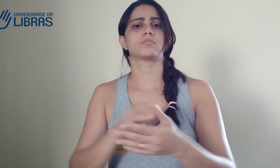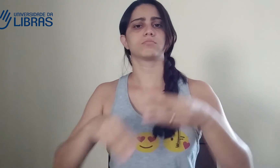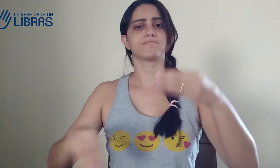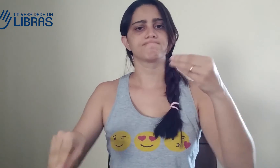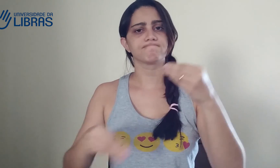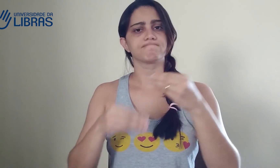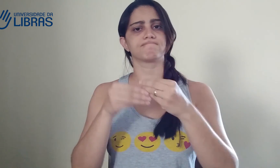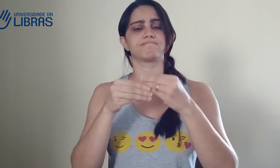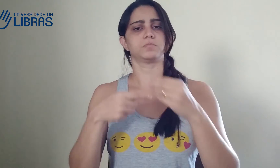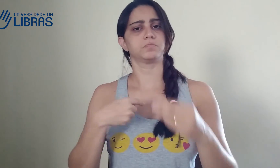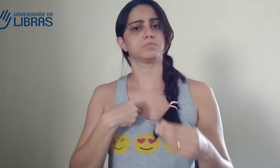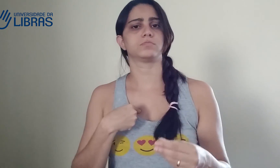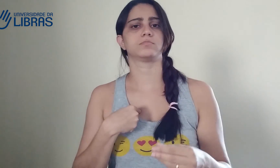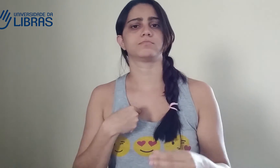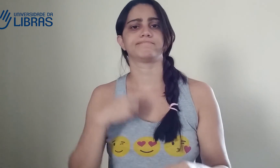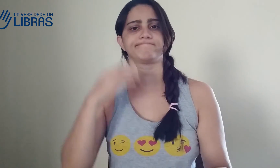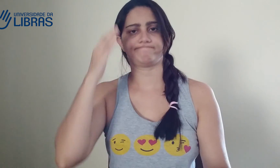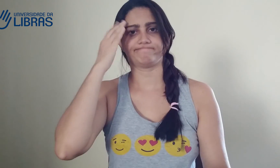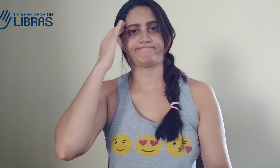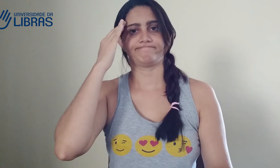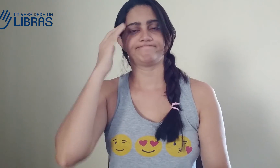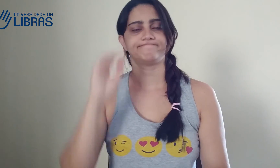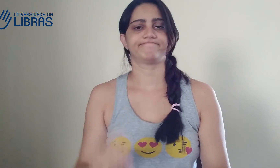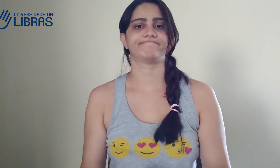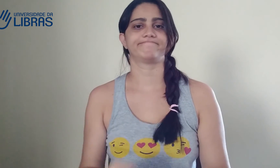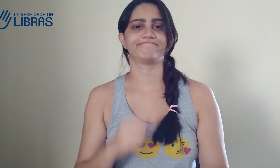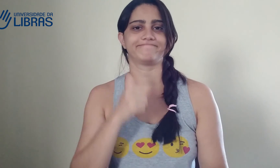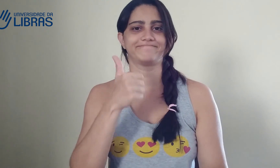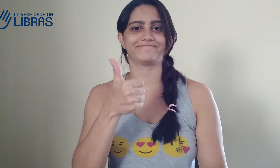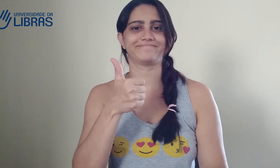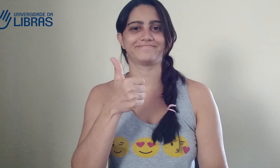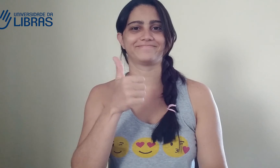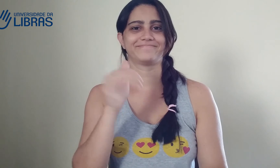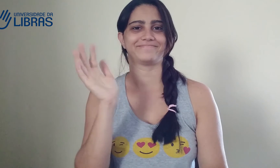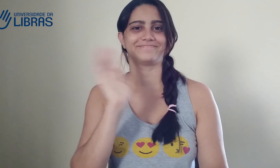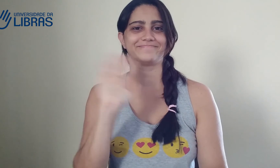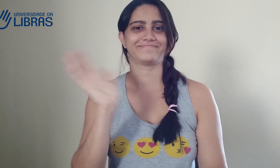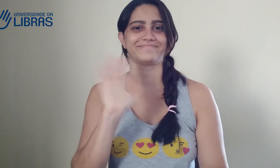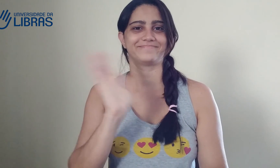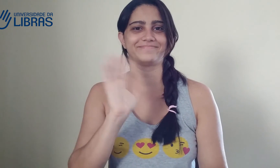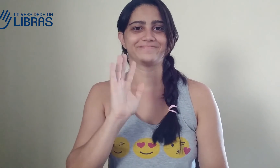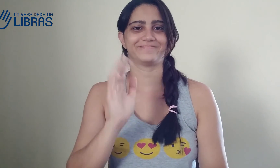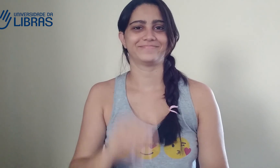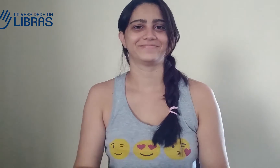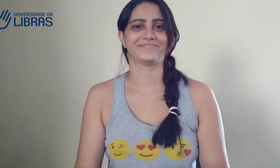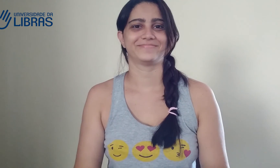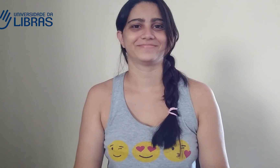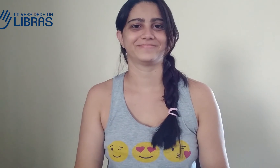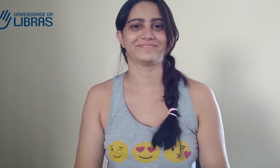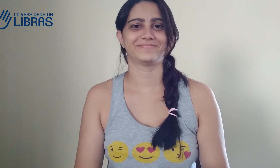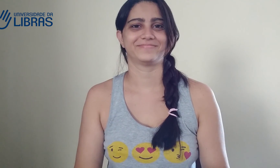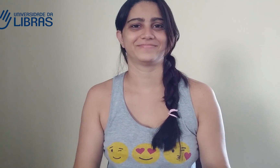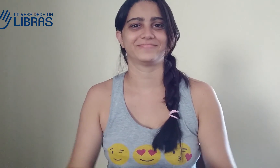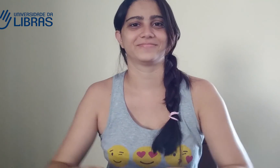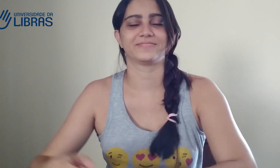bom e o que não for bom, eu quero tirar. E quero complementar, né? Para complementar, futuramente eu poder ser uma boa intérprete, uma